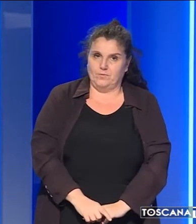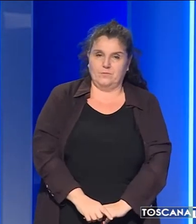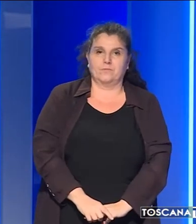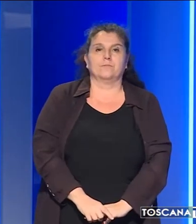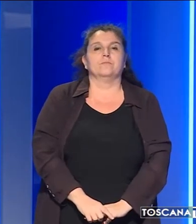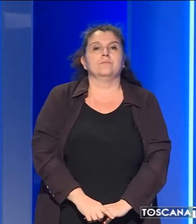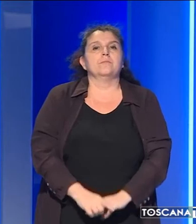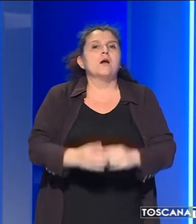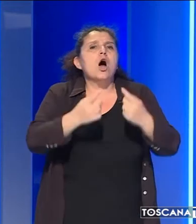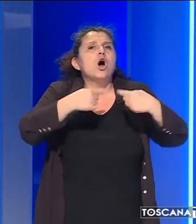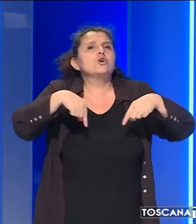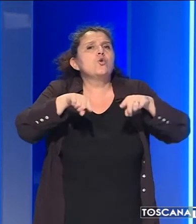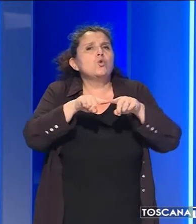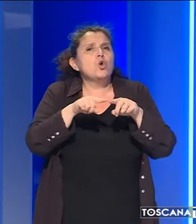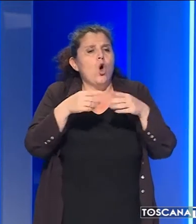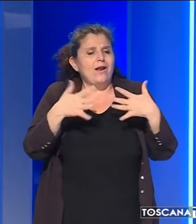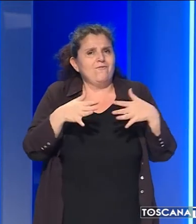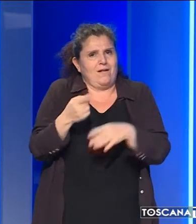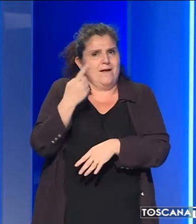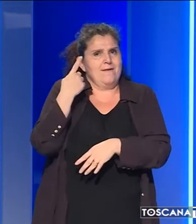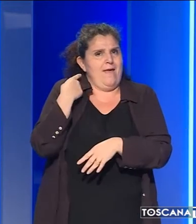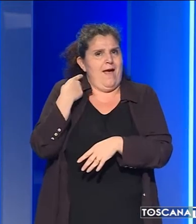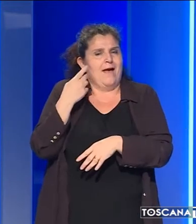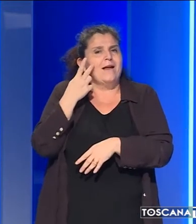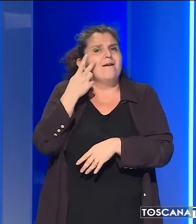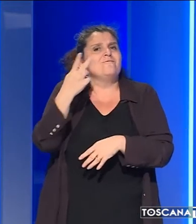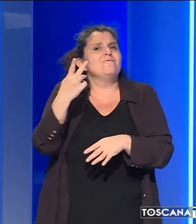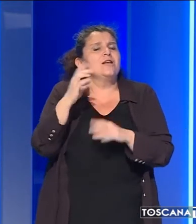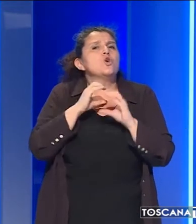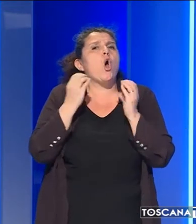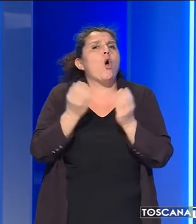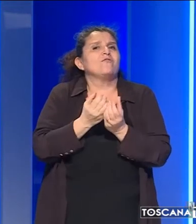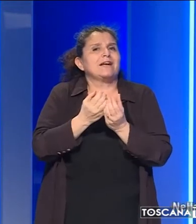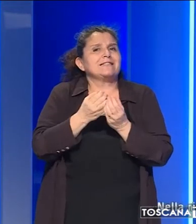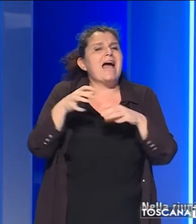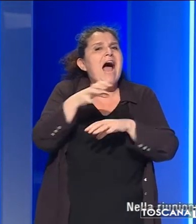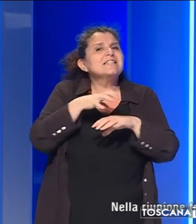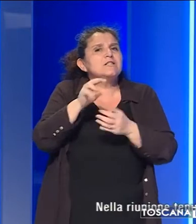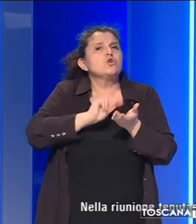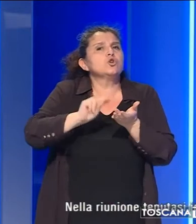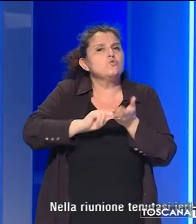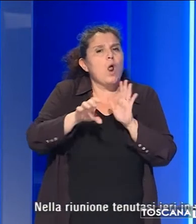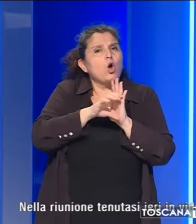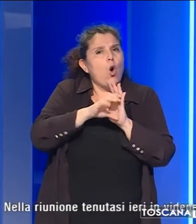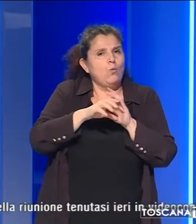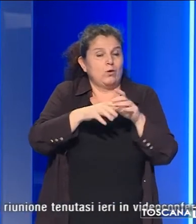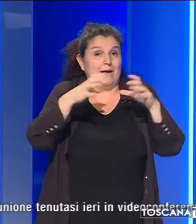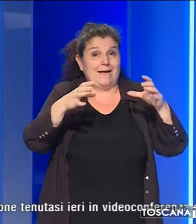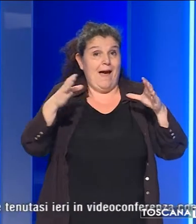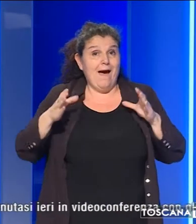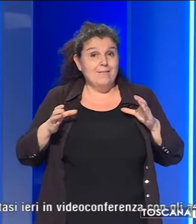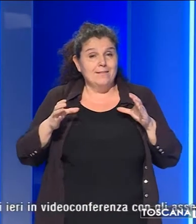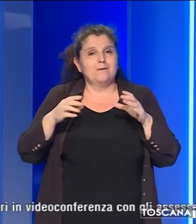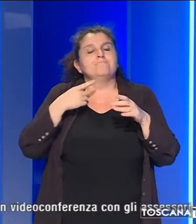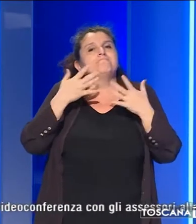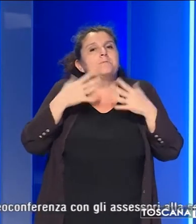Nella riunione che si è tenuta ieri in videoconferenza con gli assessori alla scuola dei comuni più grandi si